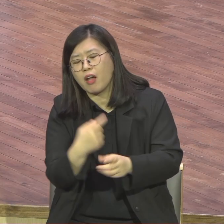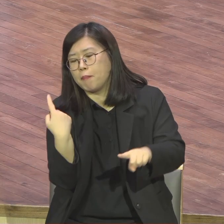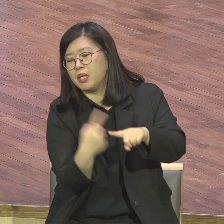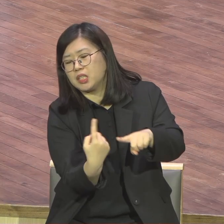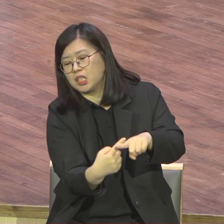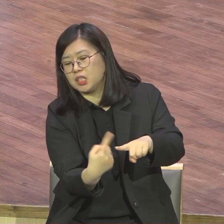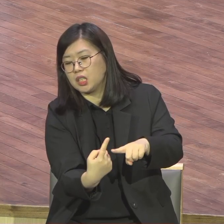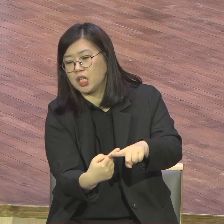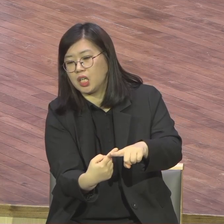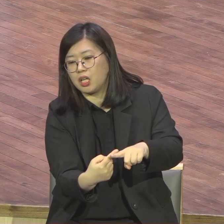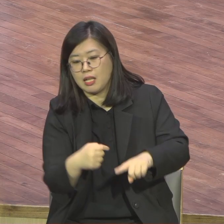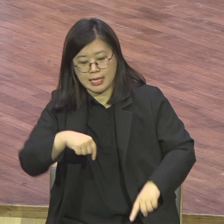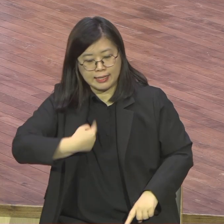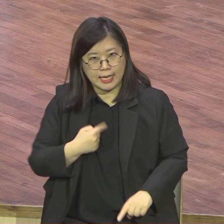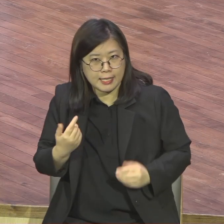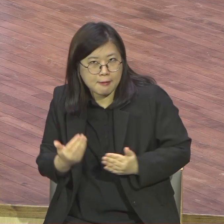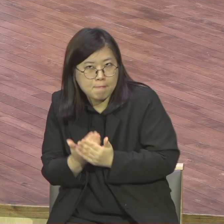평범 자 그러면서요